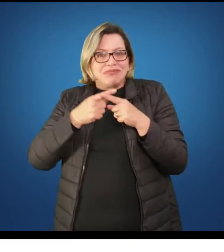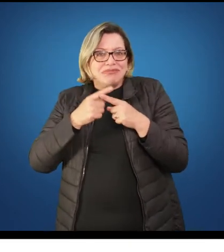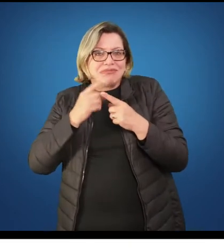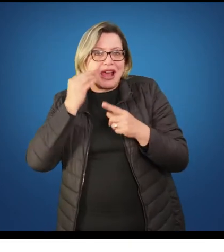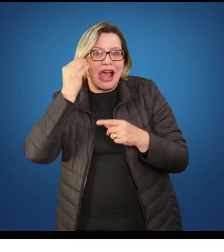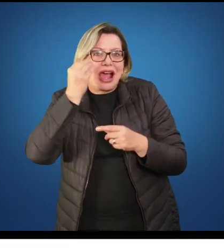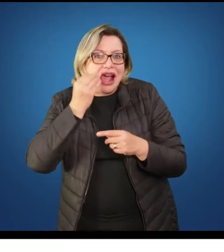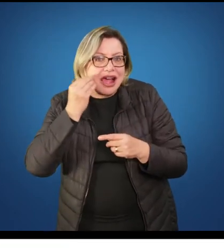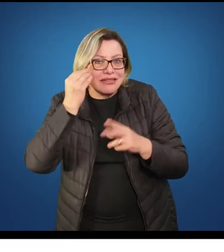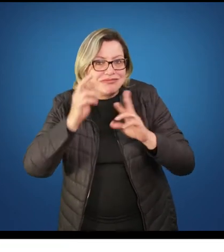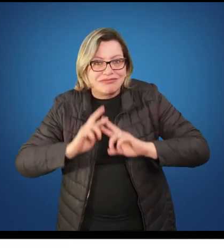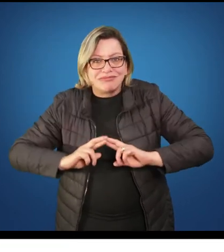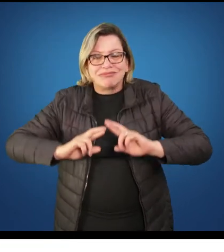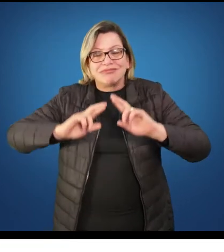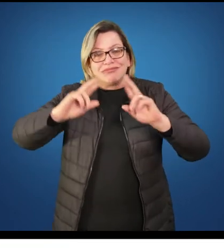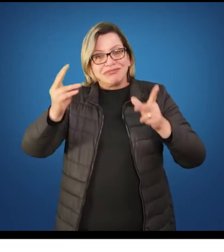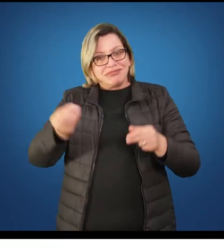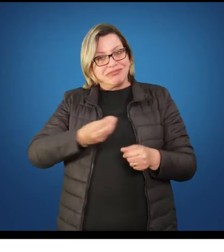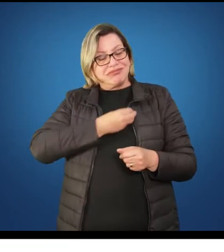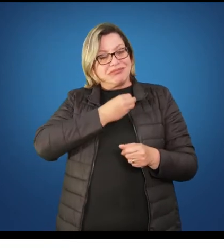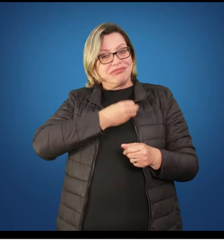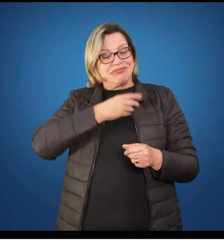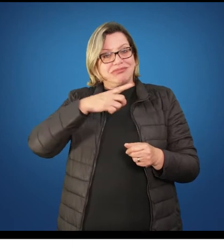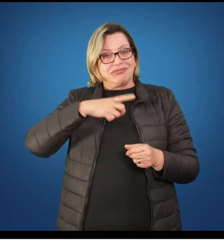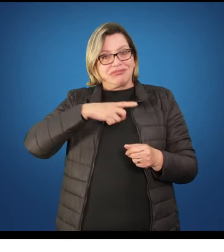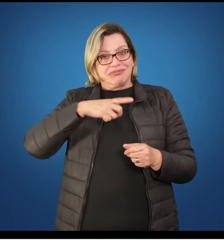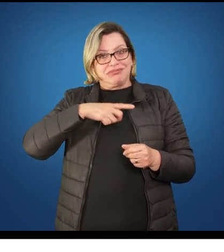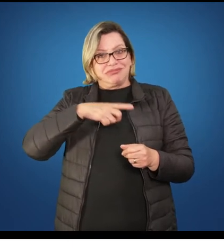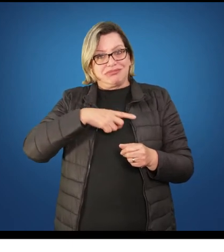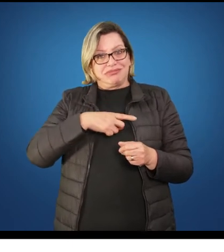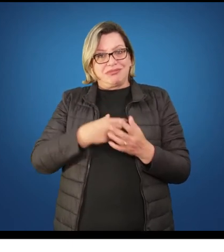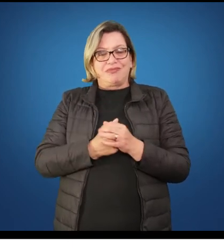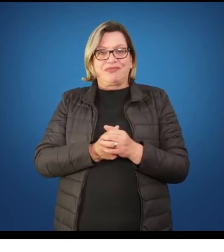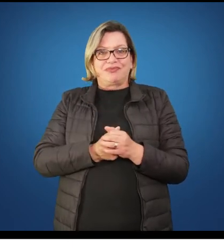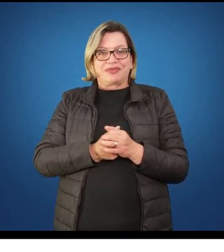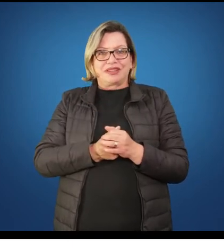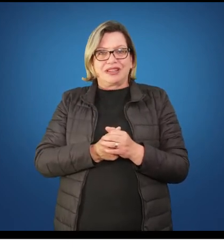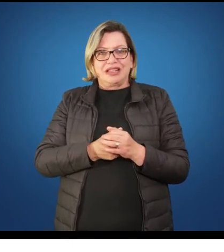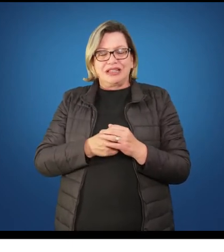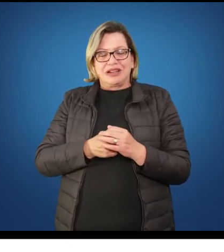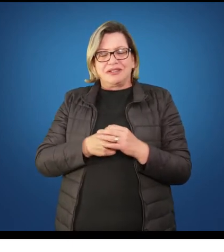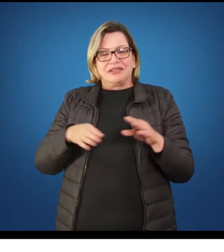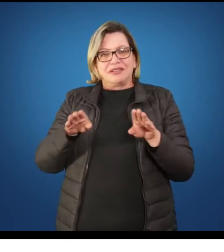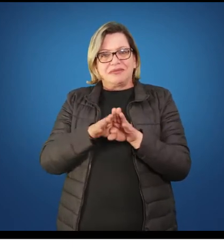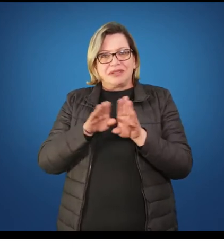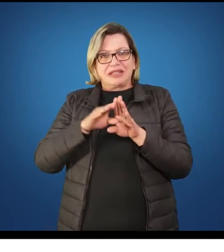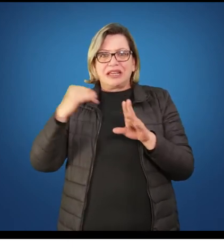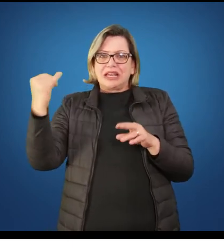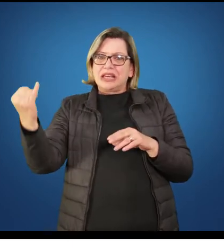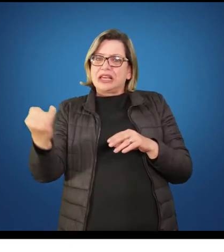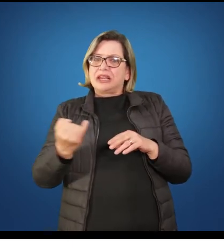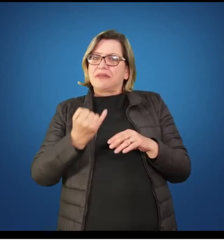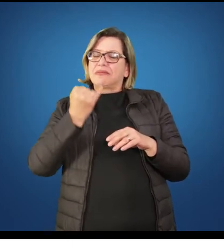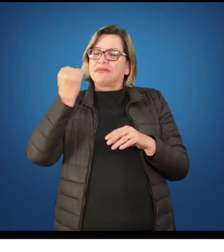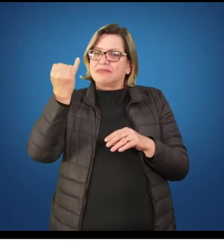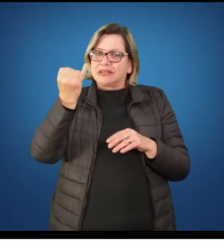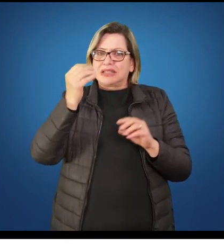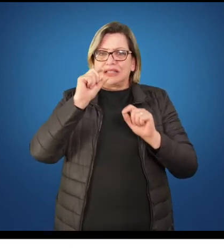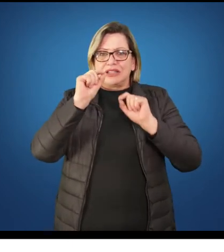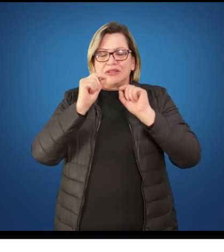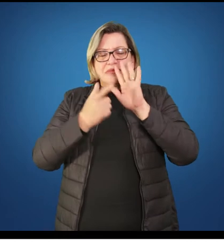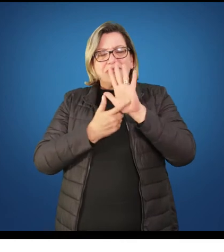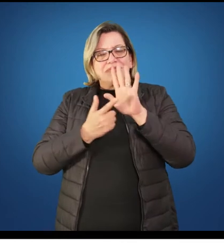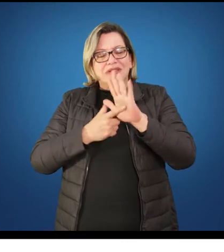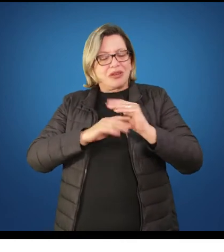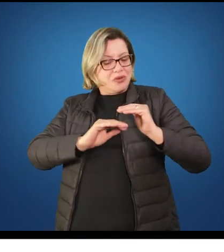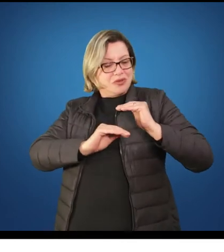são hereditários digitários e não tem como interferirmos. Os fatores que a gente chama de materiais mecânicos, que